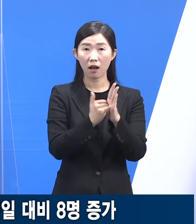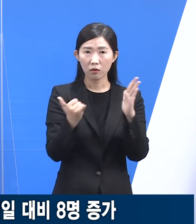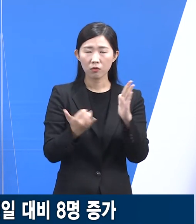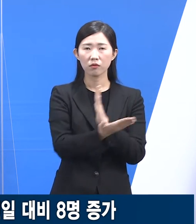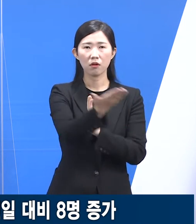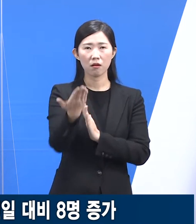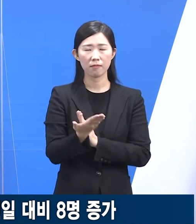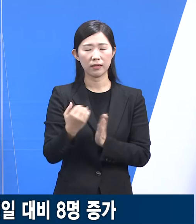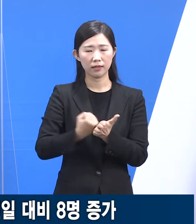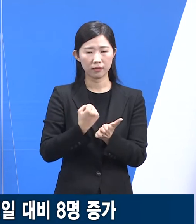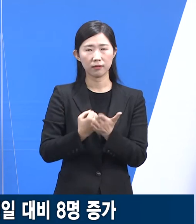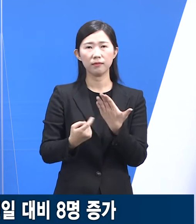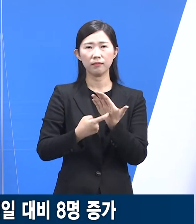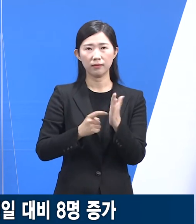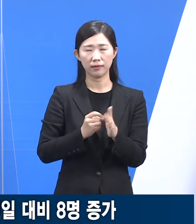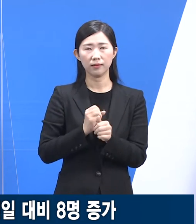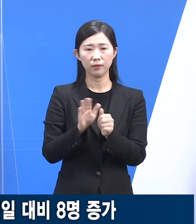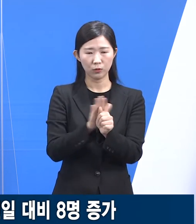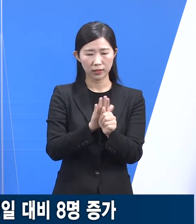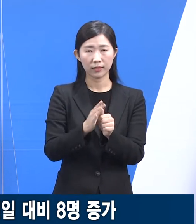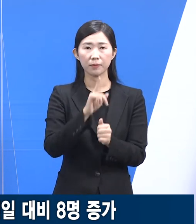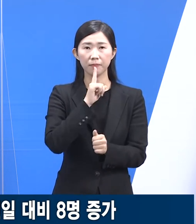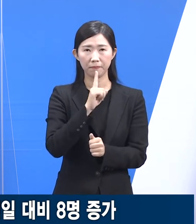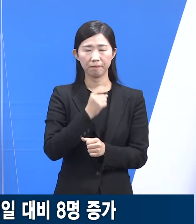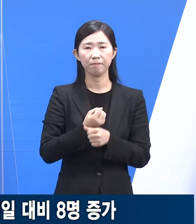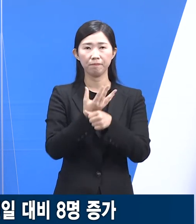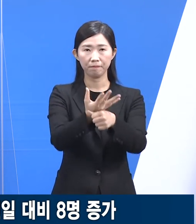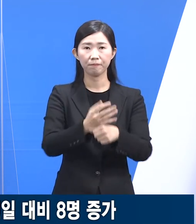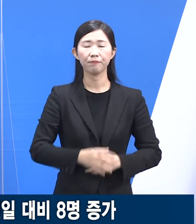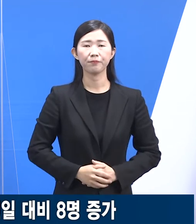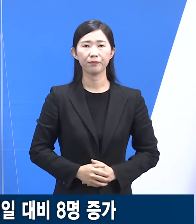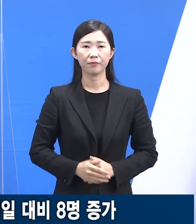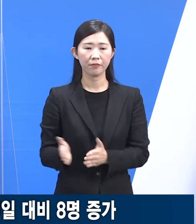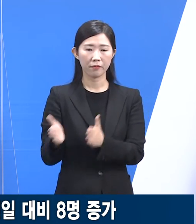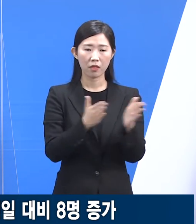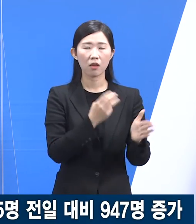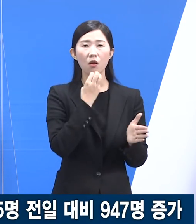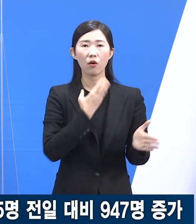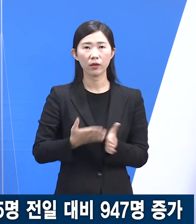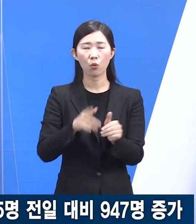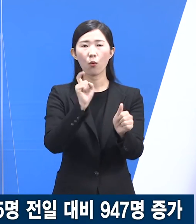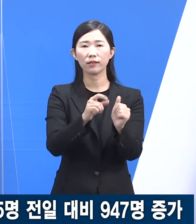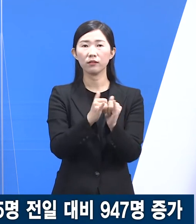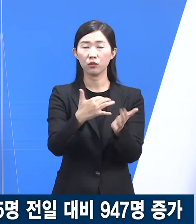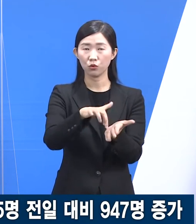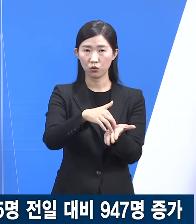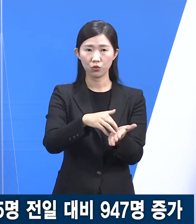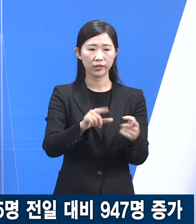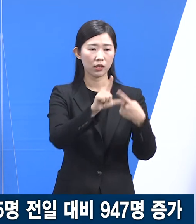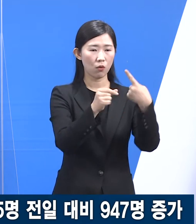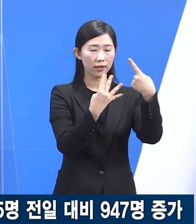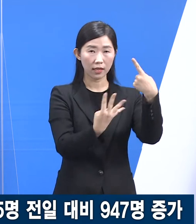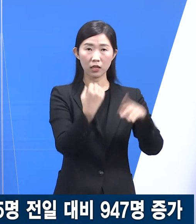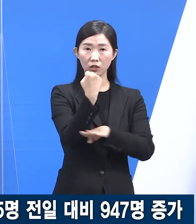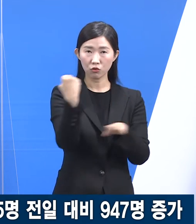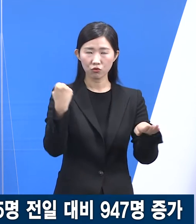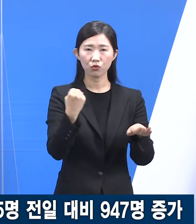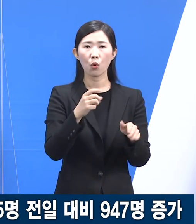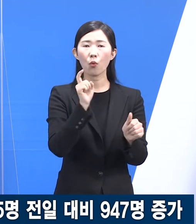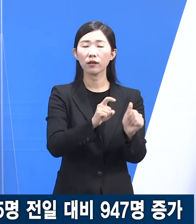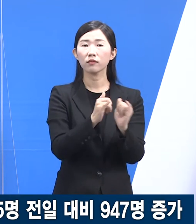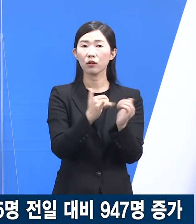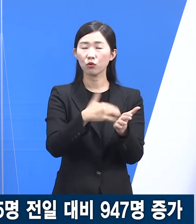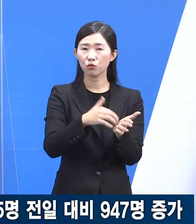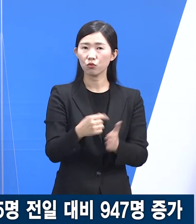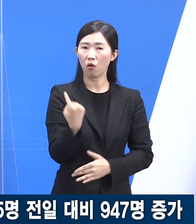깊은 애도의 말씀을 드립니다. 다음 경기도 확진자 발생 현황입니다. 1월 4일 0시 기준 경기도 확진자